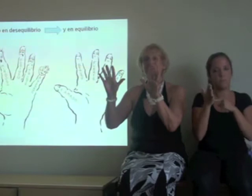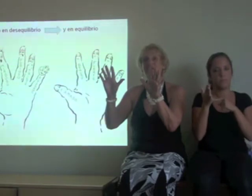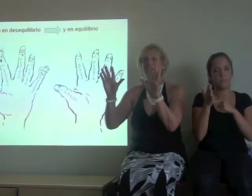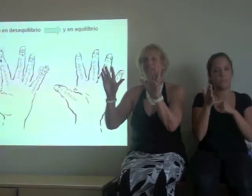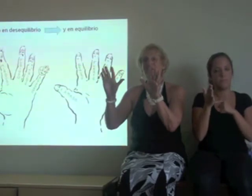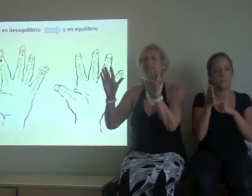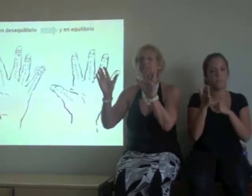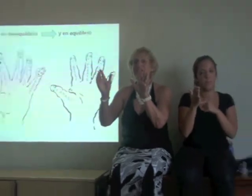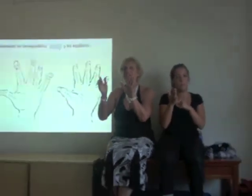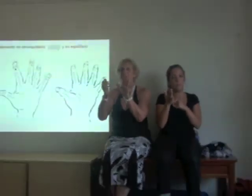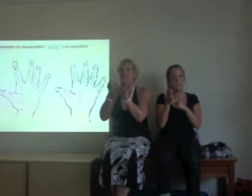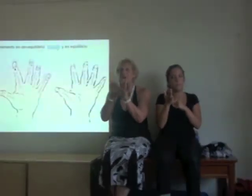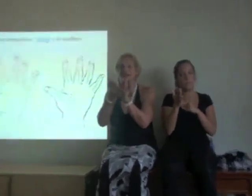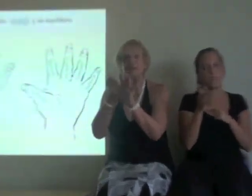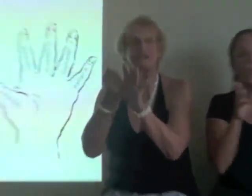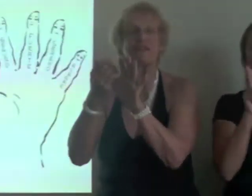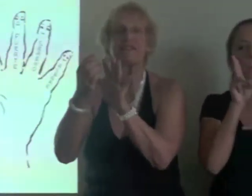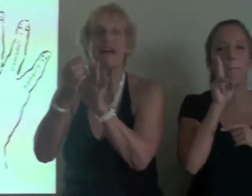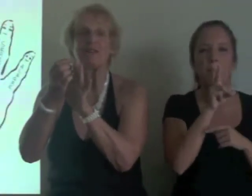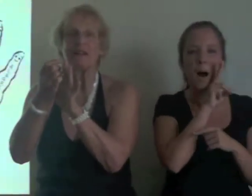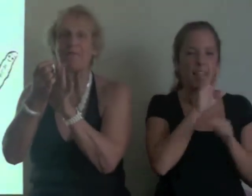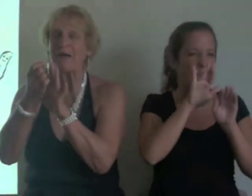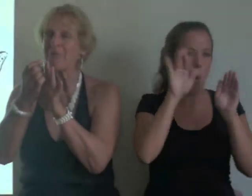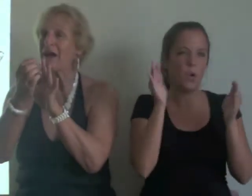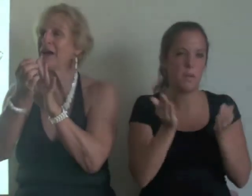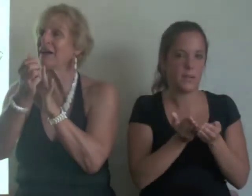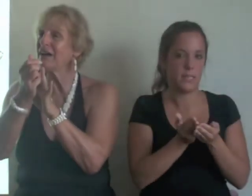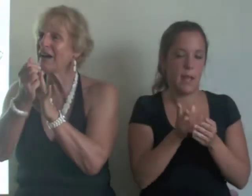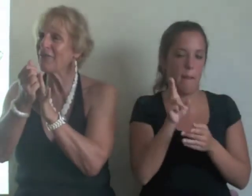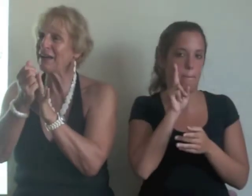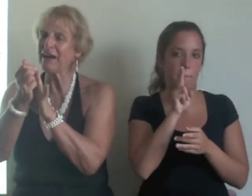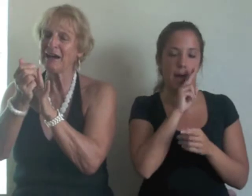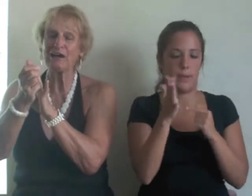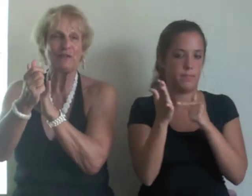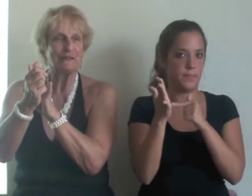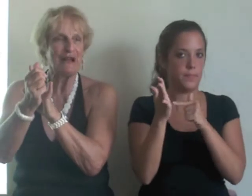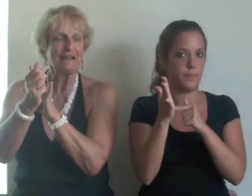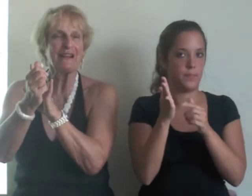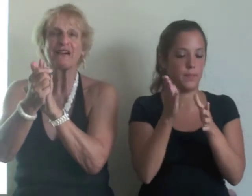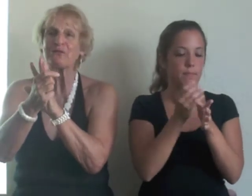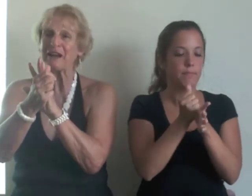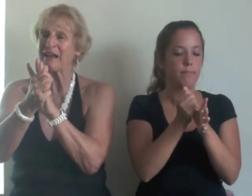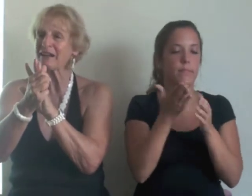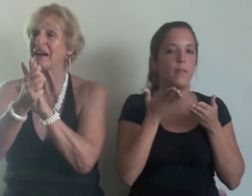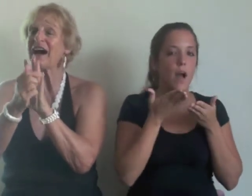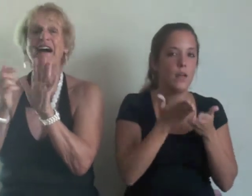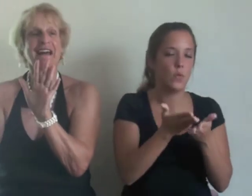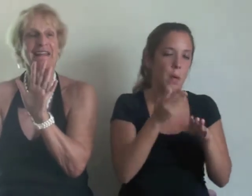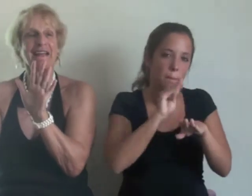Haciendo que la Madre Universal o la Mamá vaya a consolar, a curar, a cada